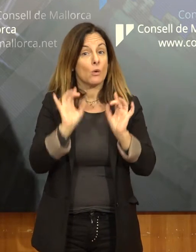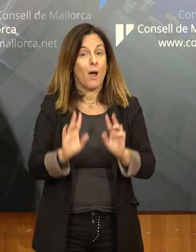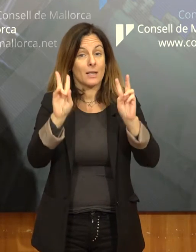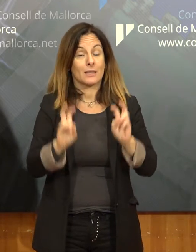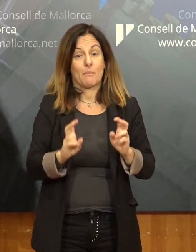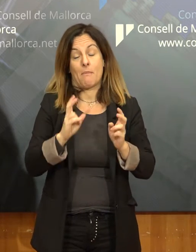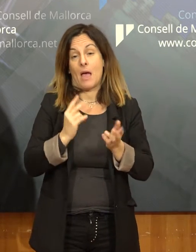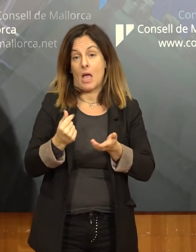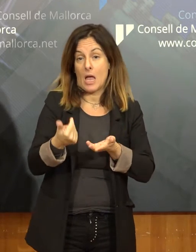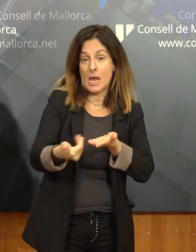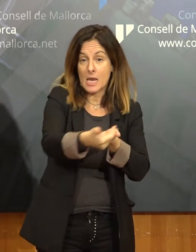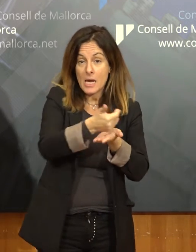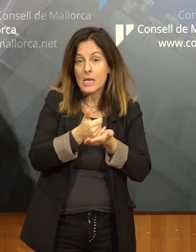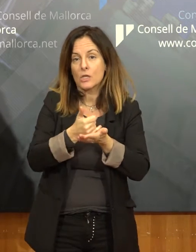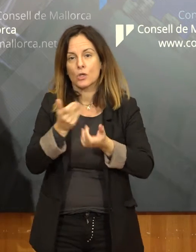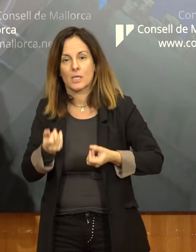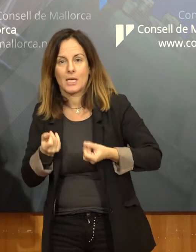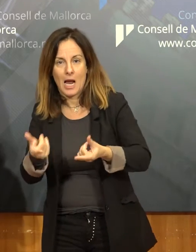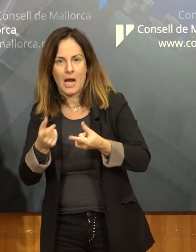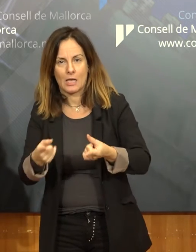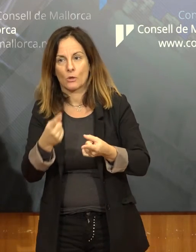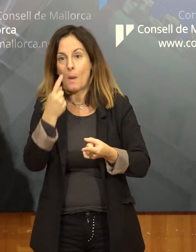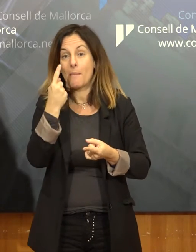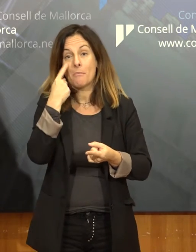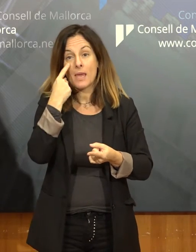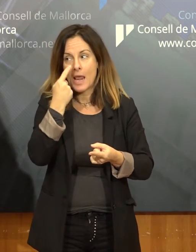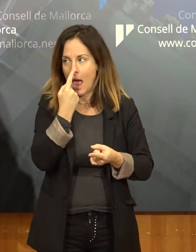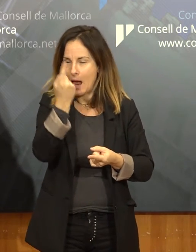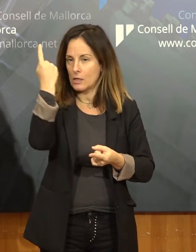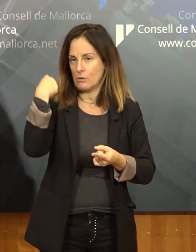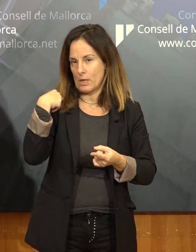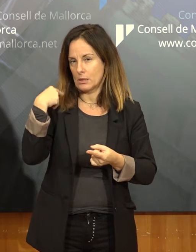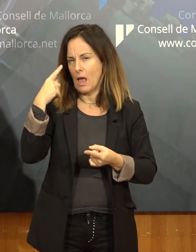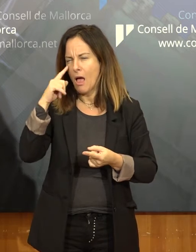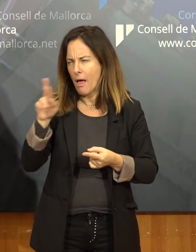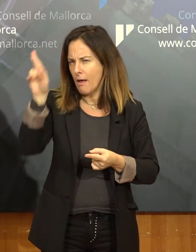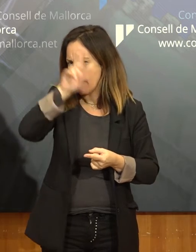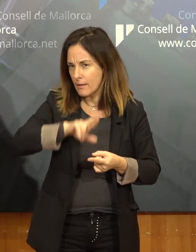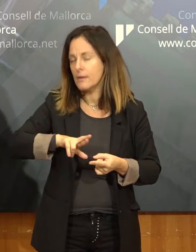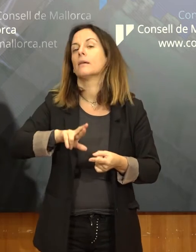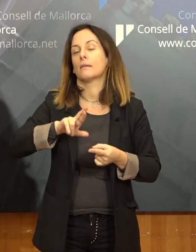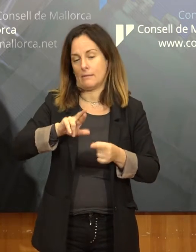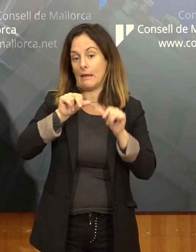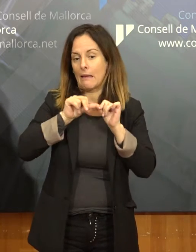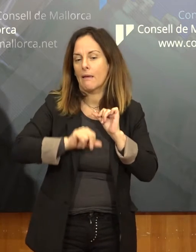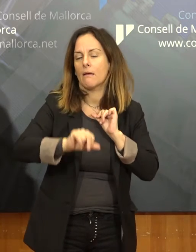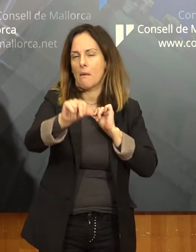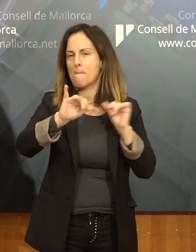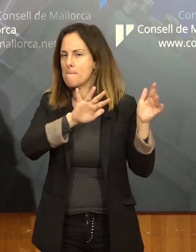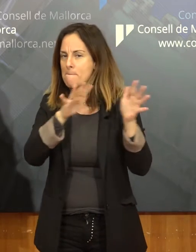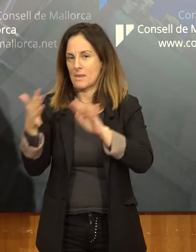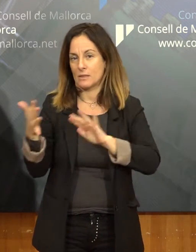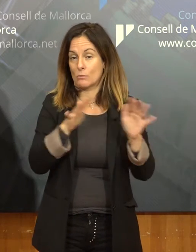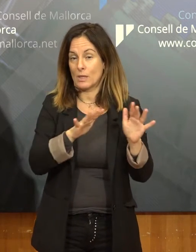fa que sigui una previsió molt prudent i que si hi ha canvis en cas que augmenten les tones, doncs ens